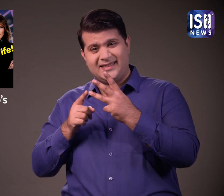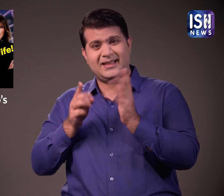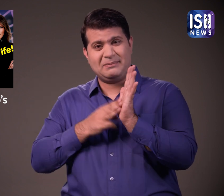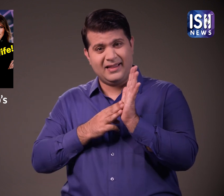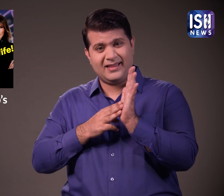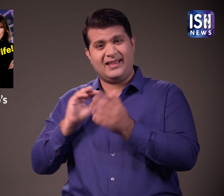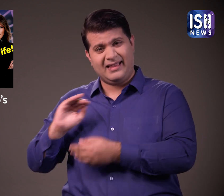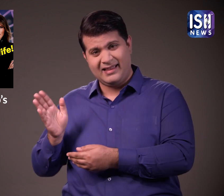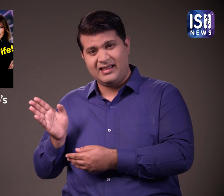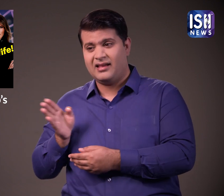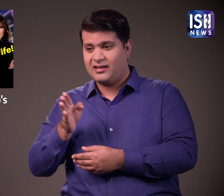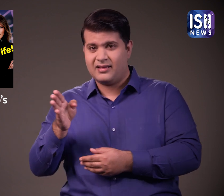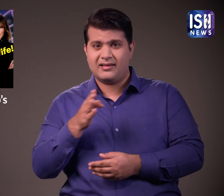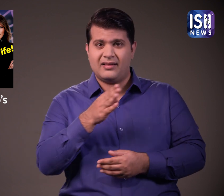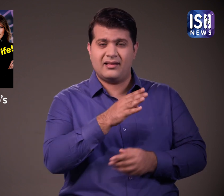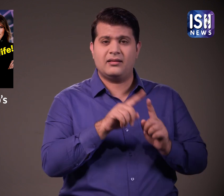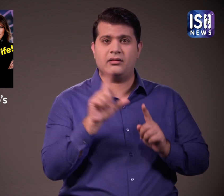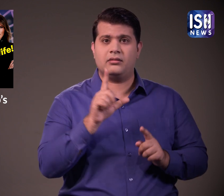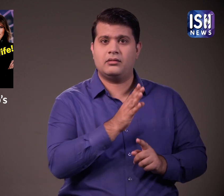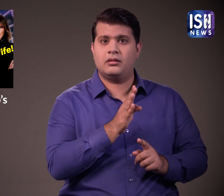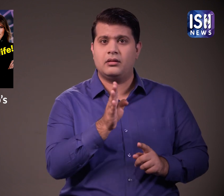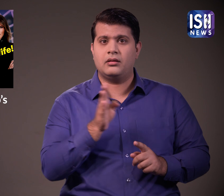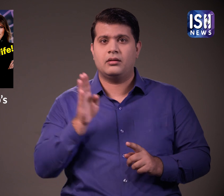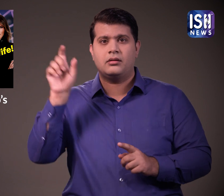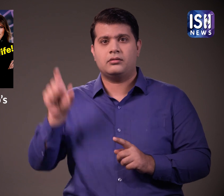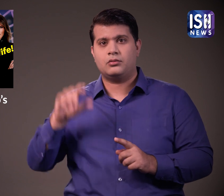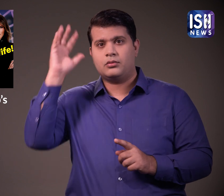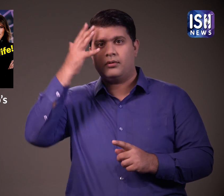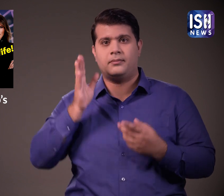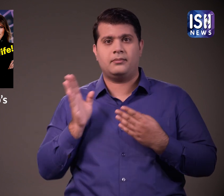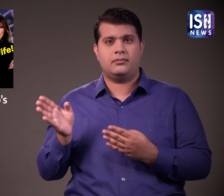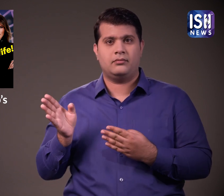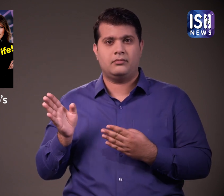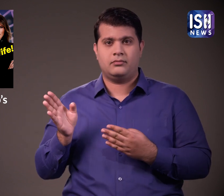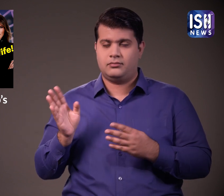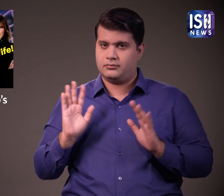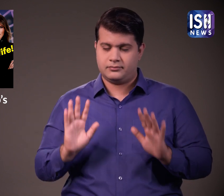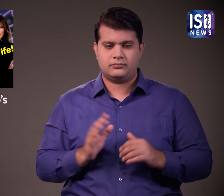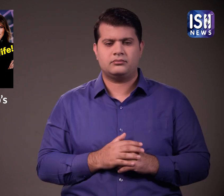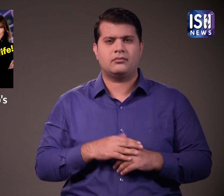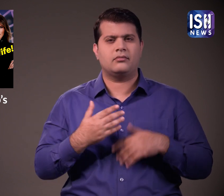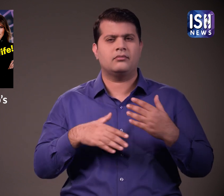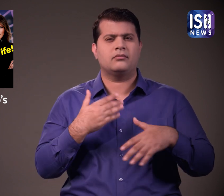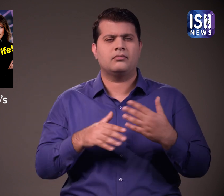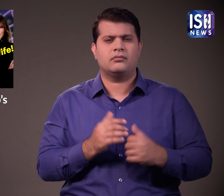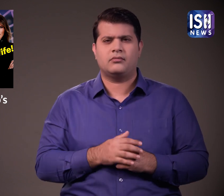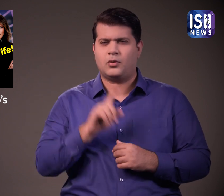मेलेनिया से शादी शुता होने के बावजूत ट्रम्प कई महिलाओं के साथ अफैर कर उसे धोका दे रहे थे एक दिन